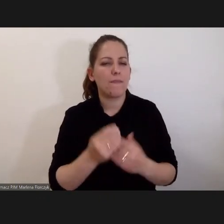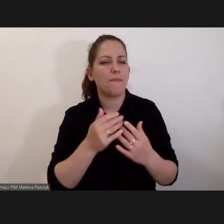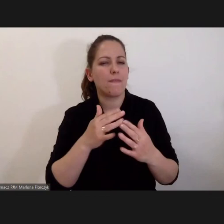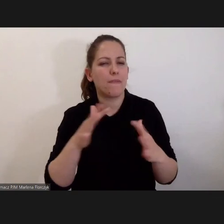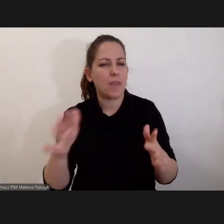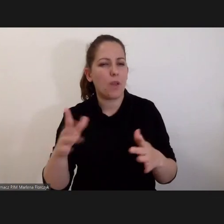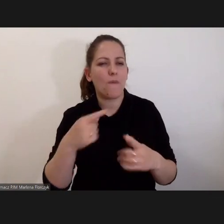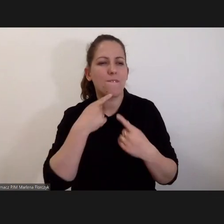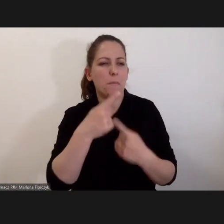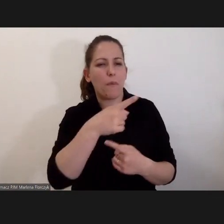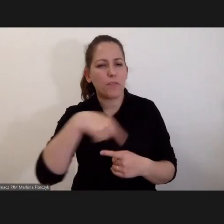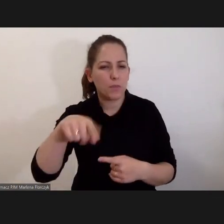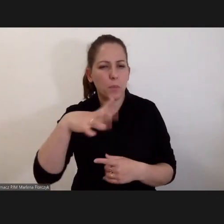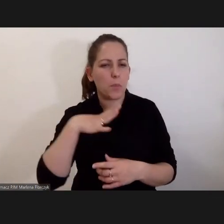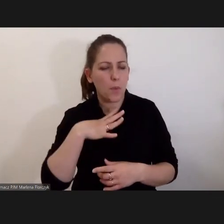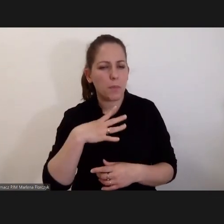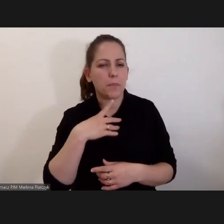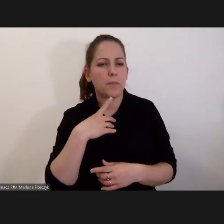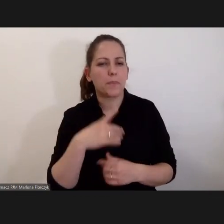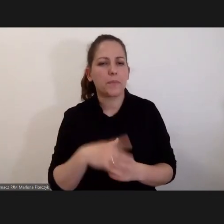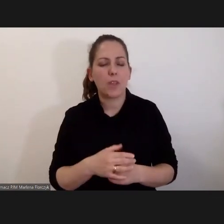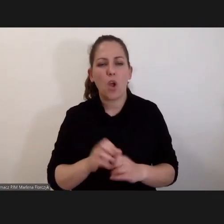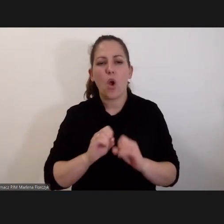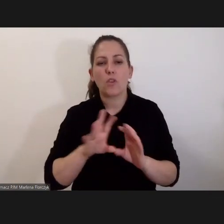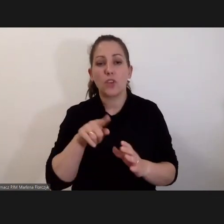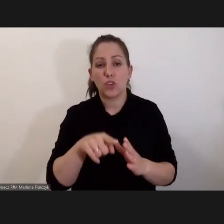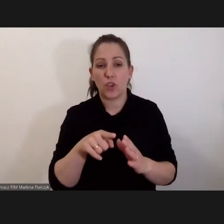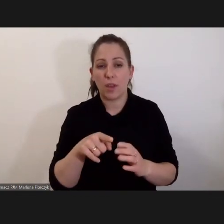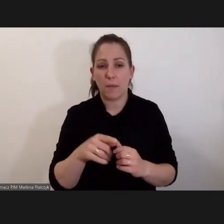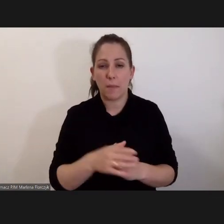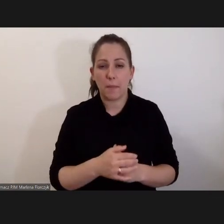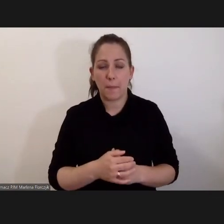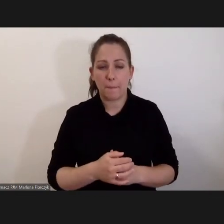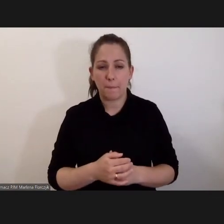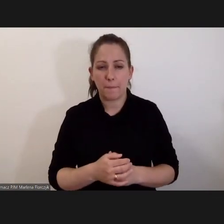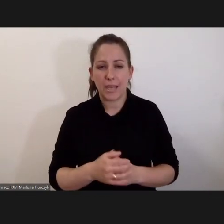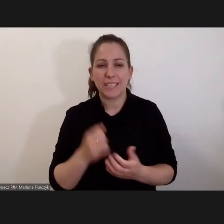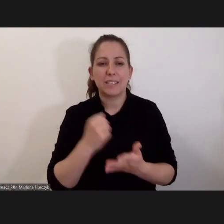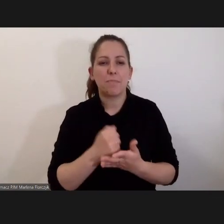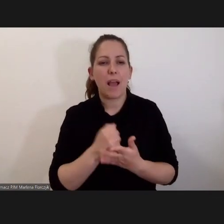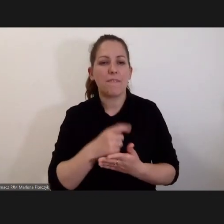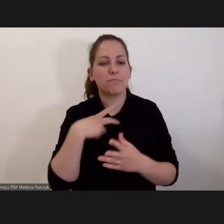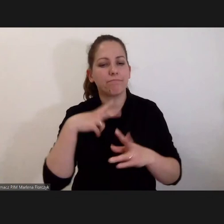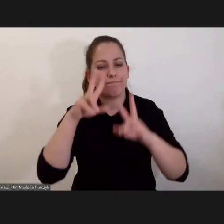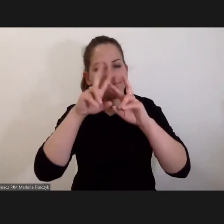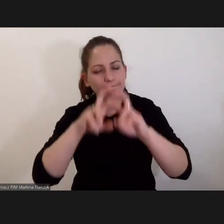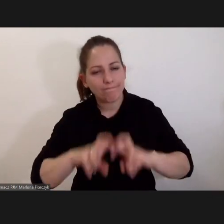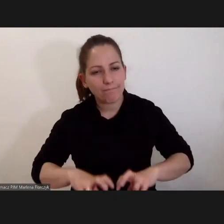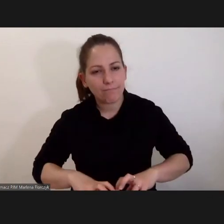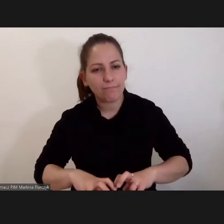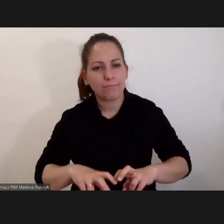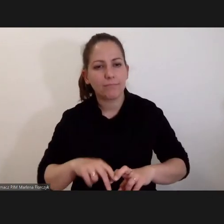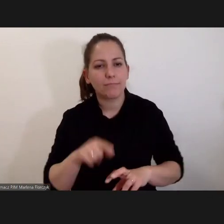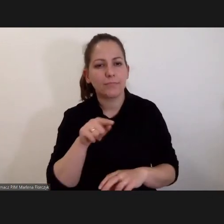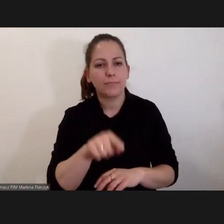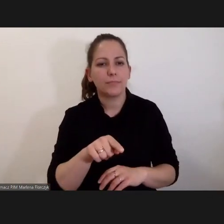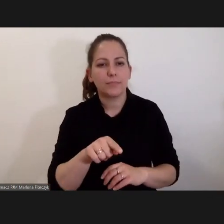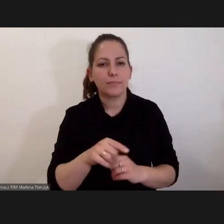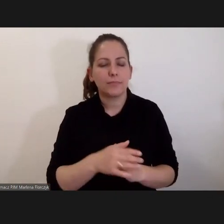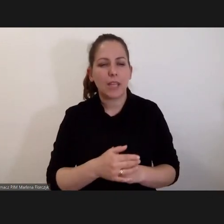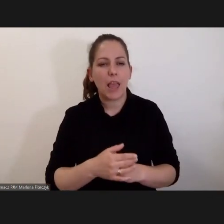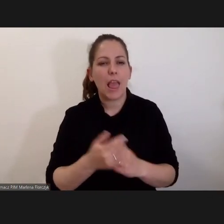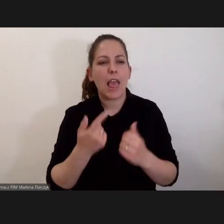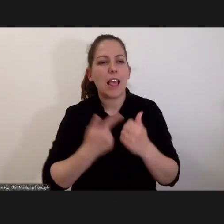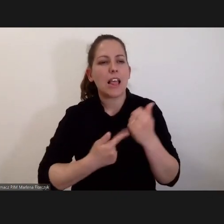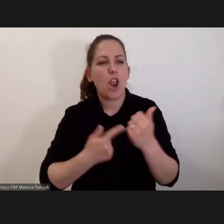w Waszych wypowiedziach. Proszę Państwa, oczywiście, że jeżeli byśmy sprawę mieli analizować posługując się kryterium ilości